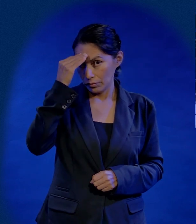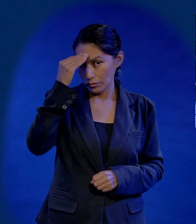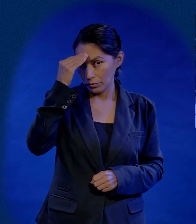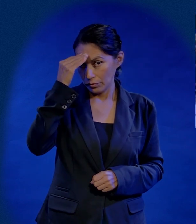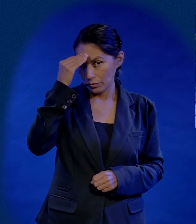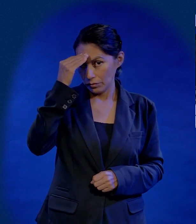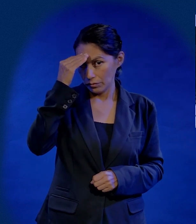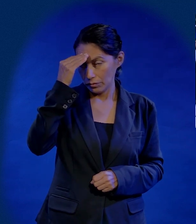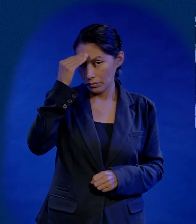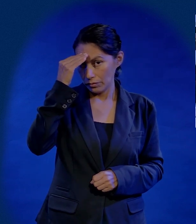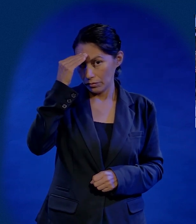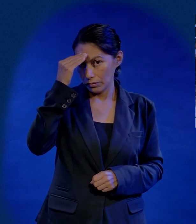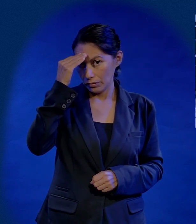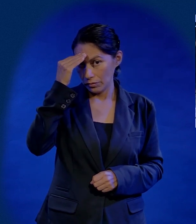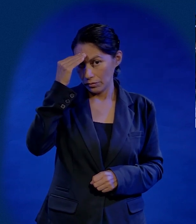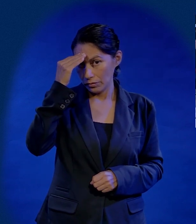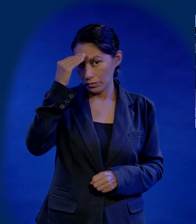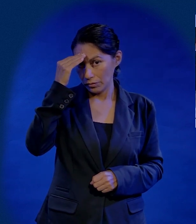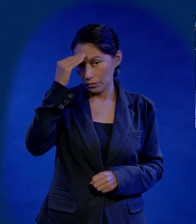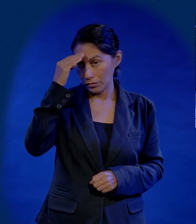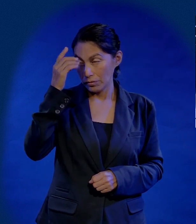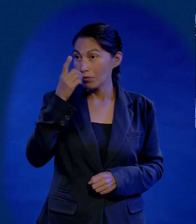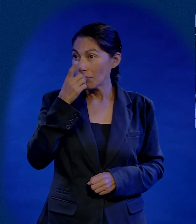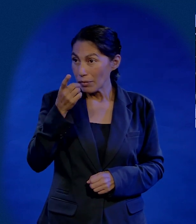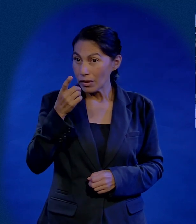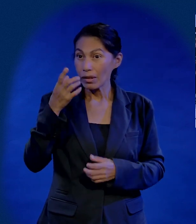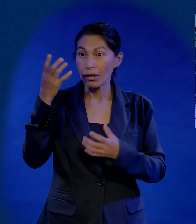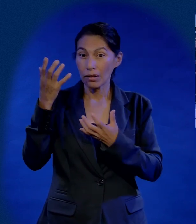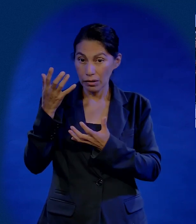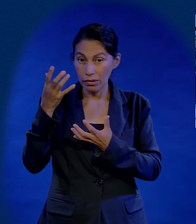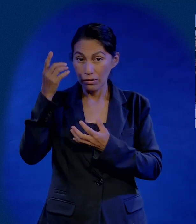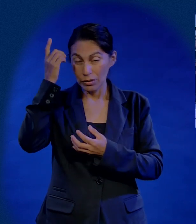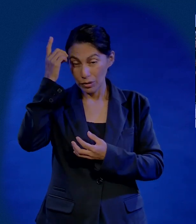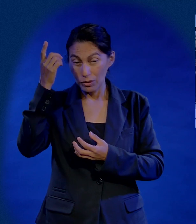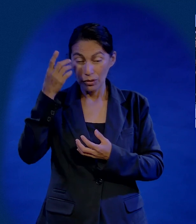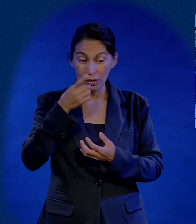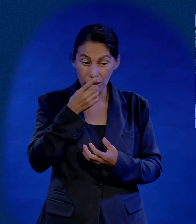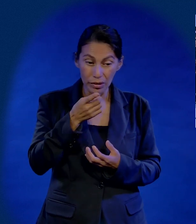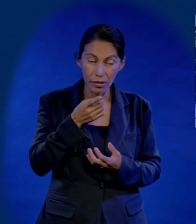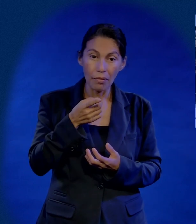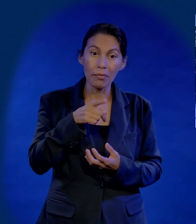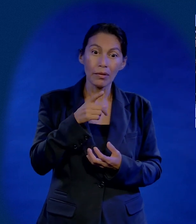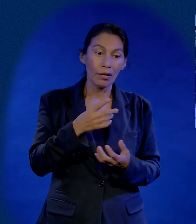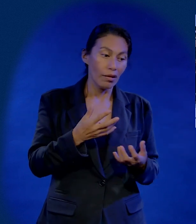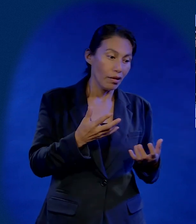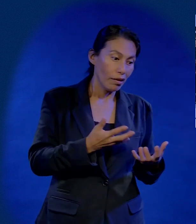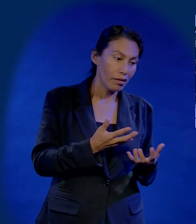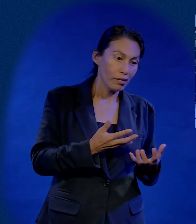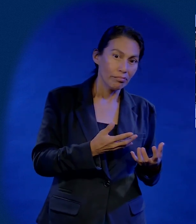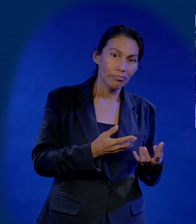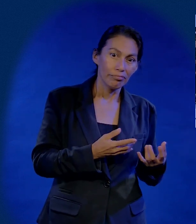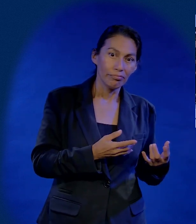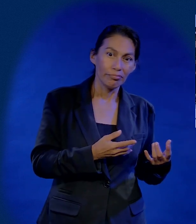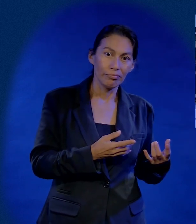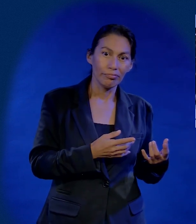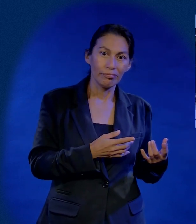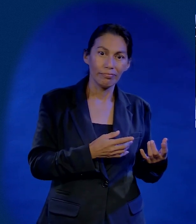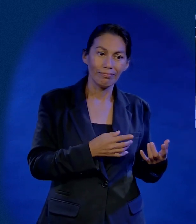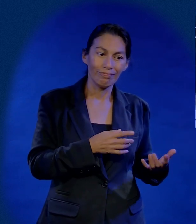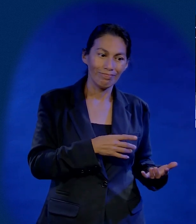es porque la mente se desautoriza. Tu mente te dice, esto es por aquí, Dios dice por aquí, tienes un gran valor. Pero